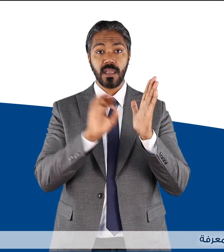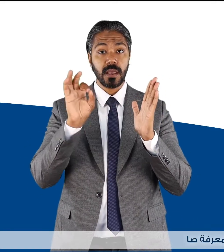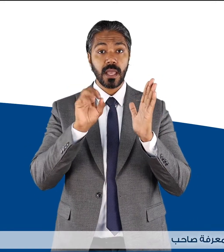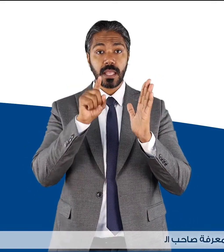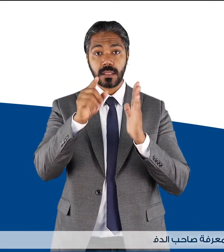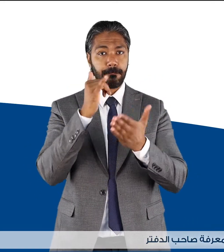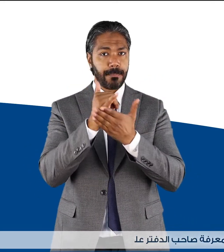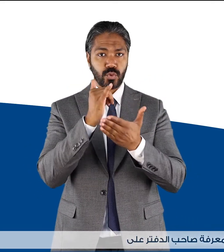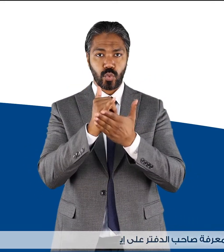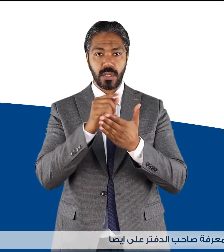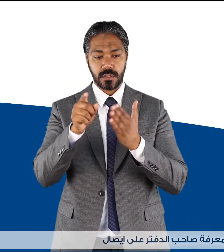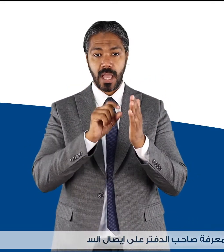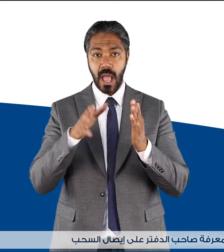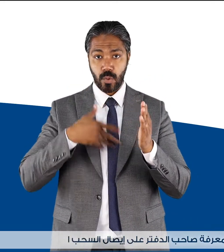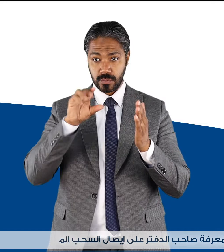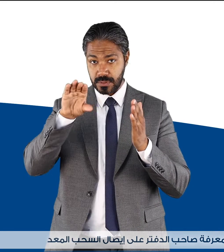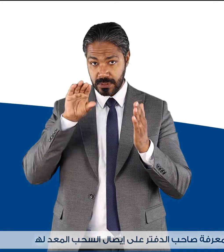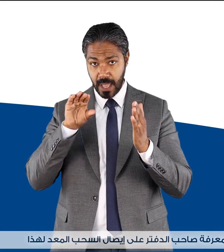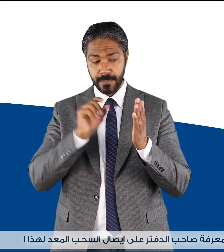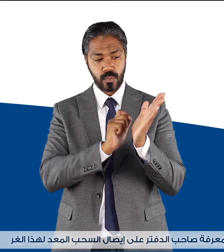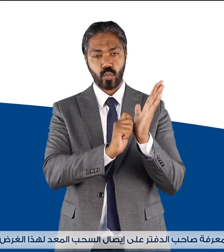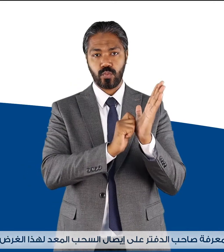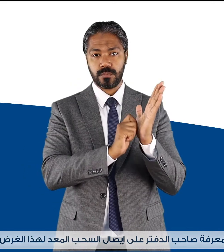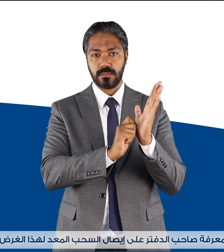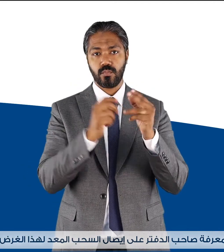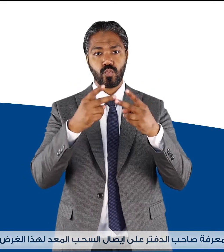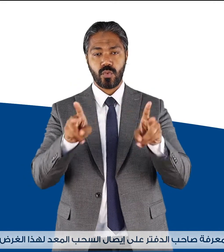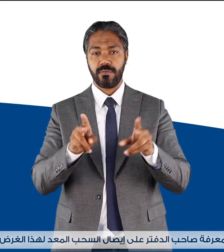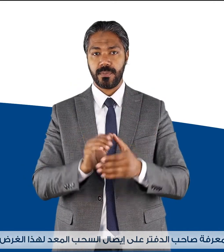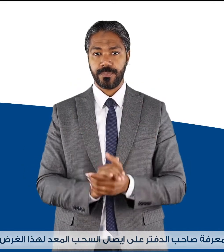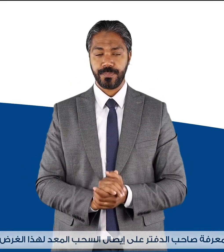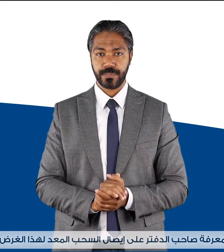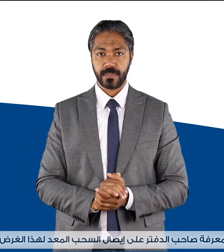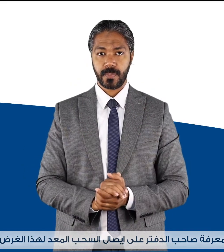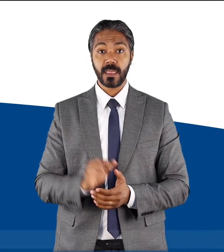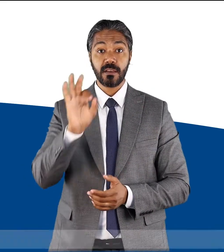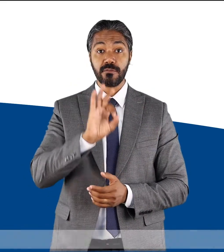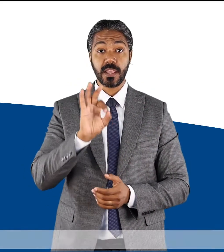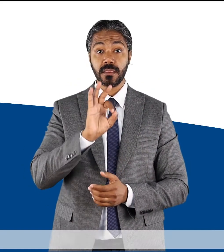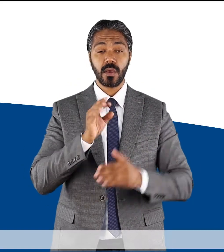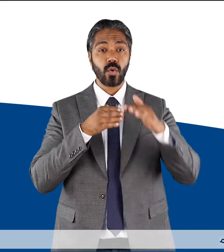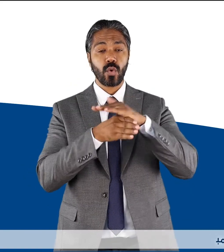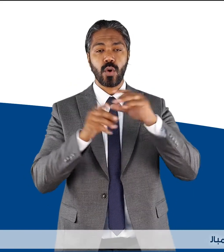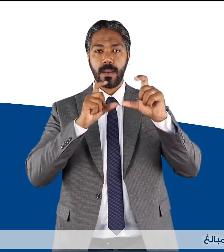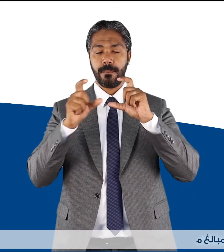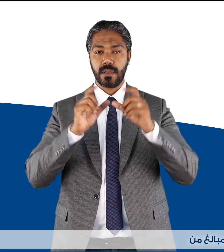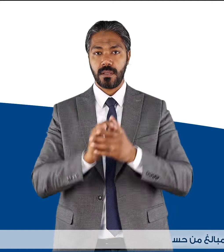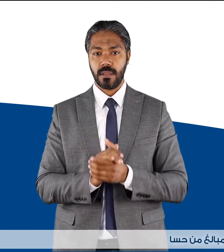صاحب الدفتر على إيصال السحب المعد لهذا الغرض بمعرفة البنك لا يجوز صحب مبالغ من